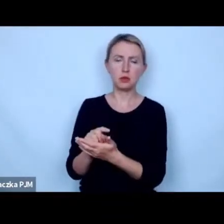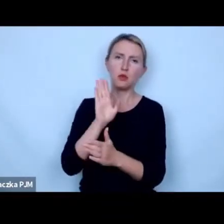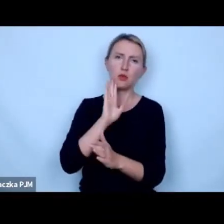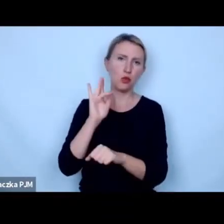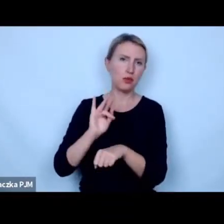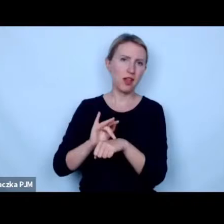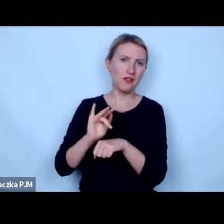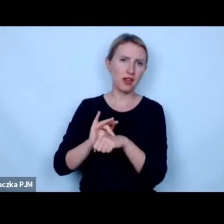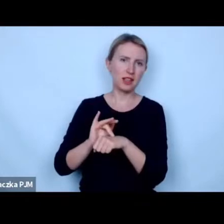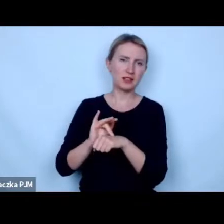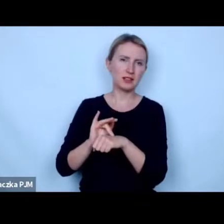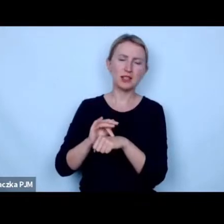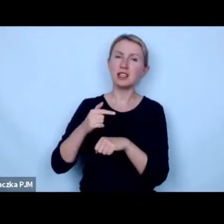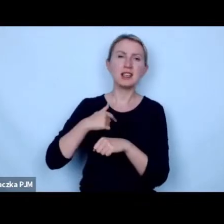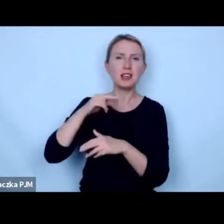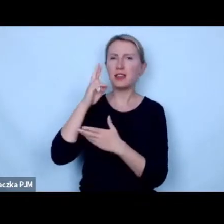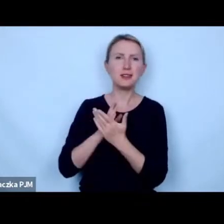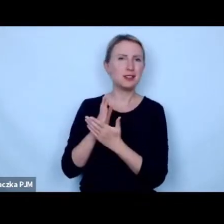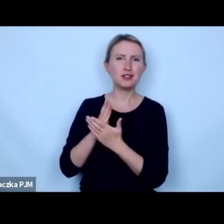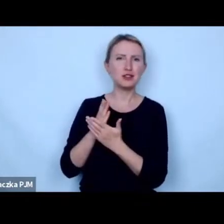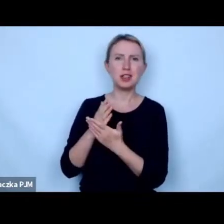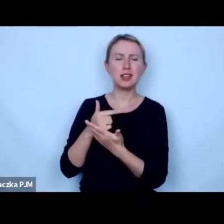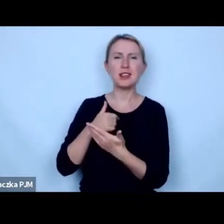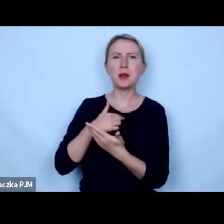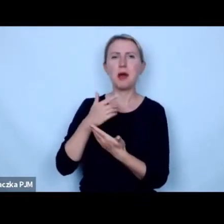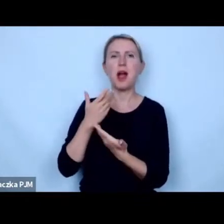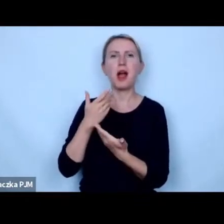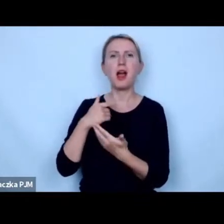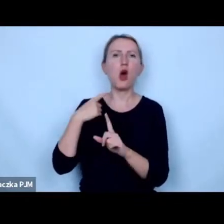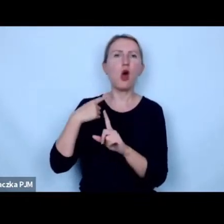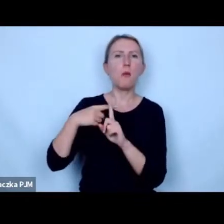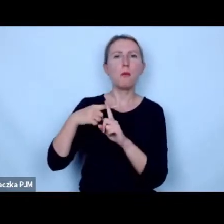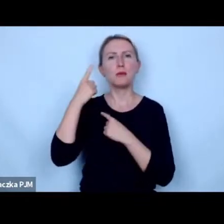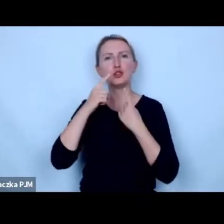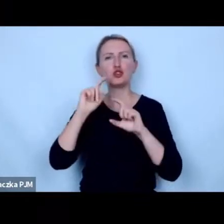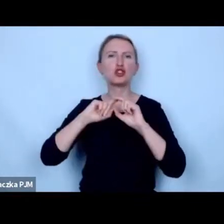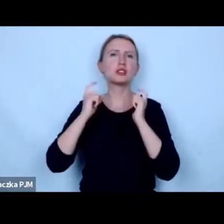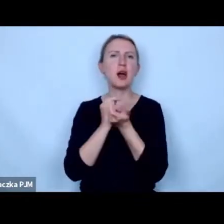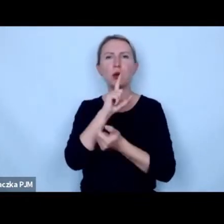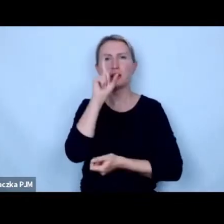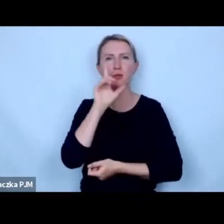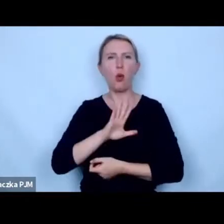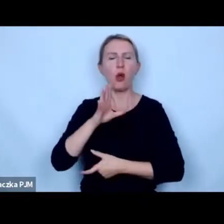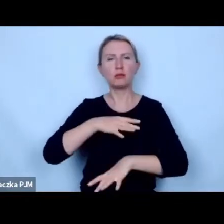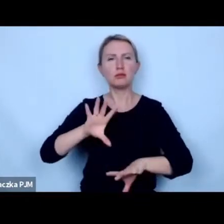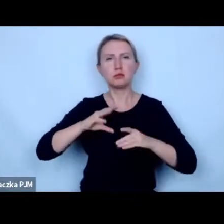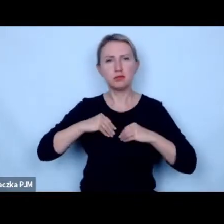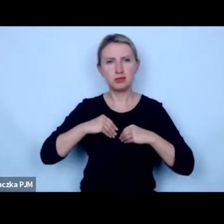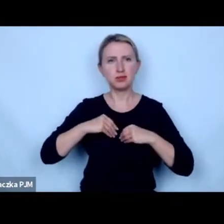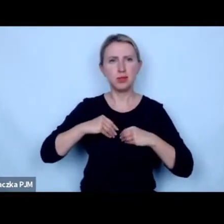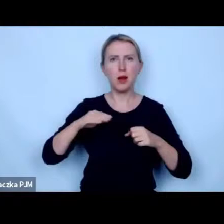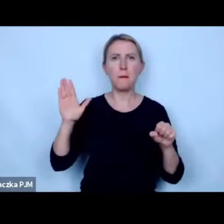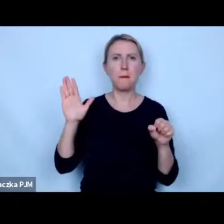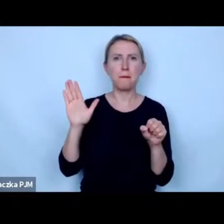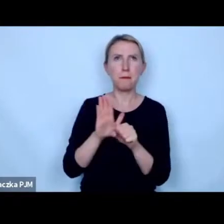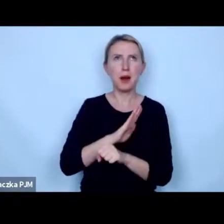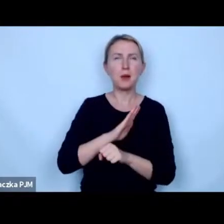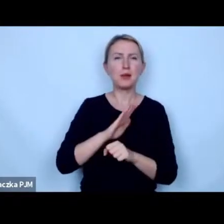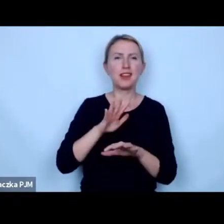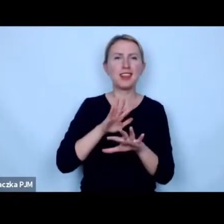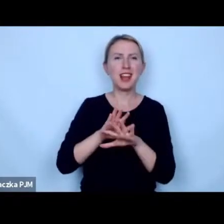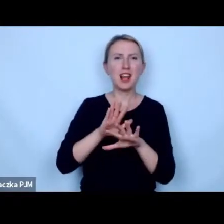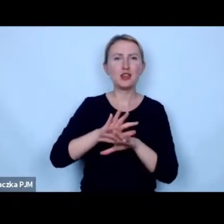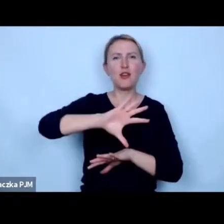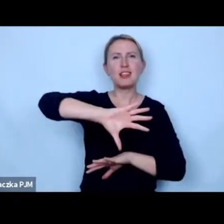efekt ja nie wierzę w to nie jestem taką ptomistką żeby uwierzyć w to że całe społeczeństwo uzna pełną podmiotowość zwierząt kiedyś myślę że duże